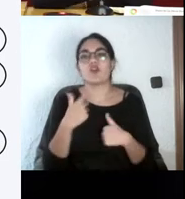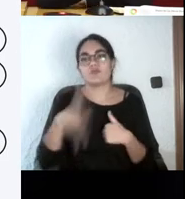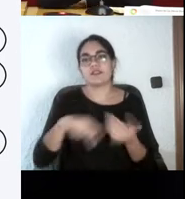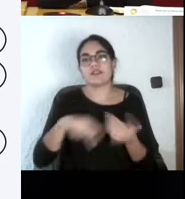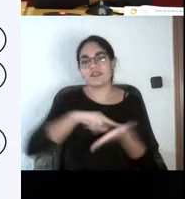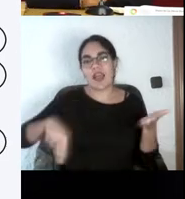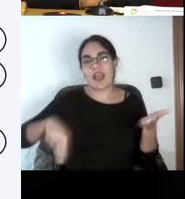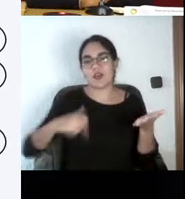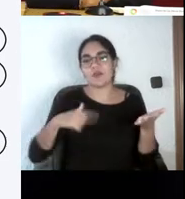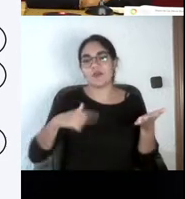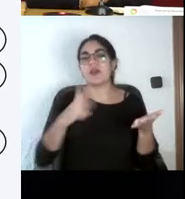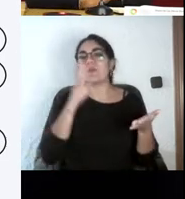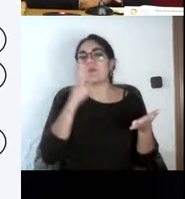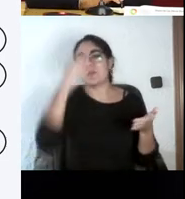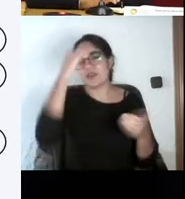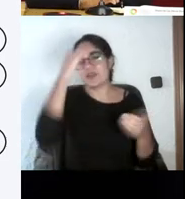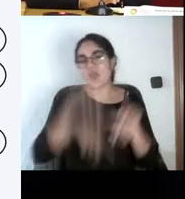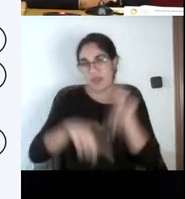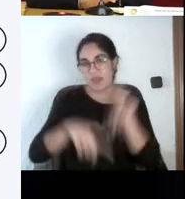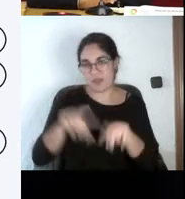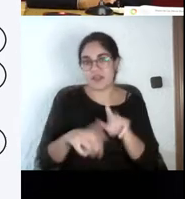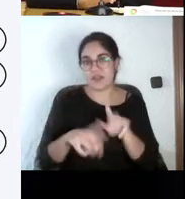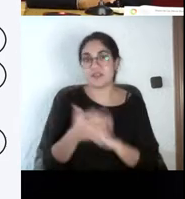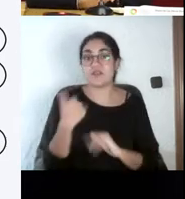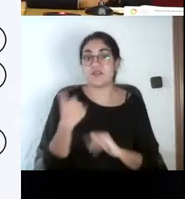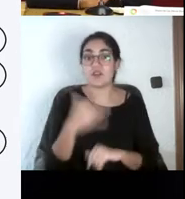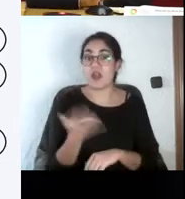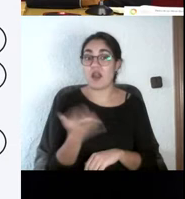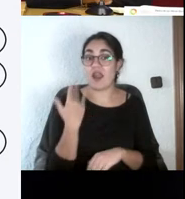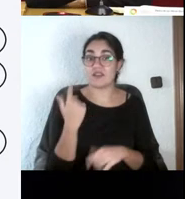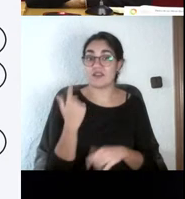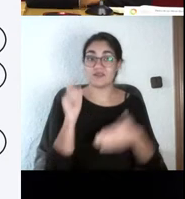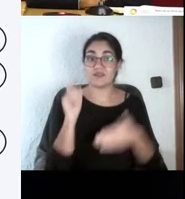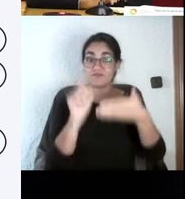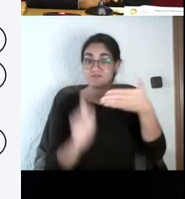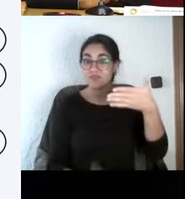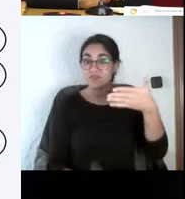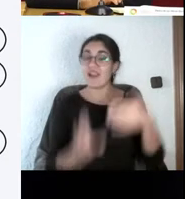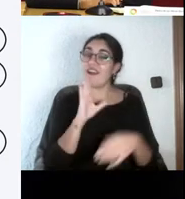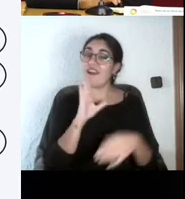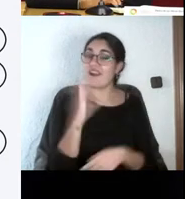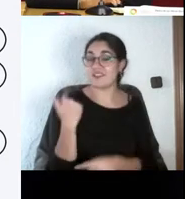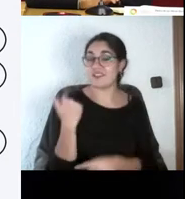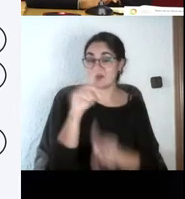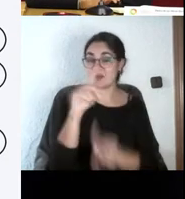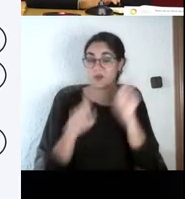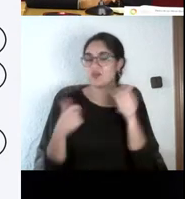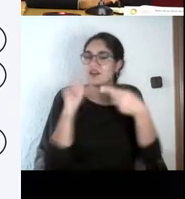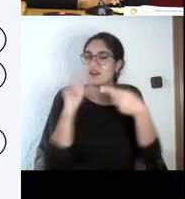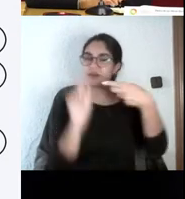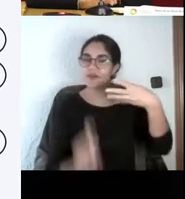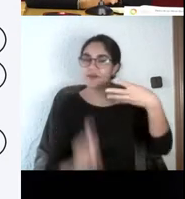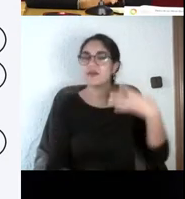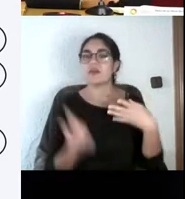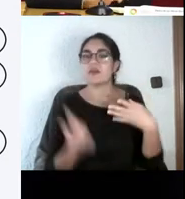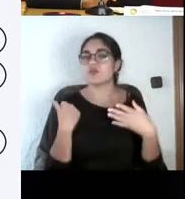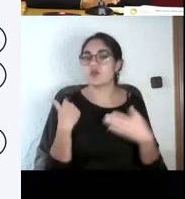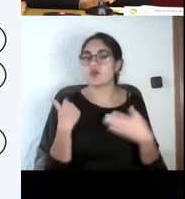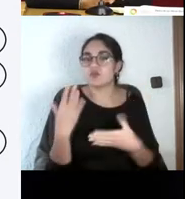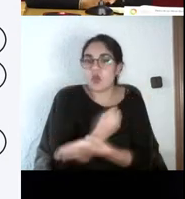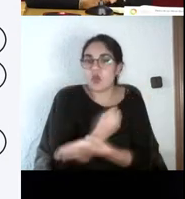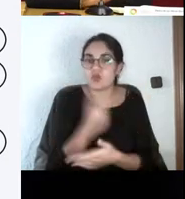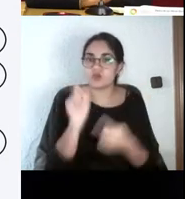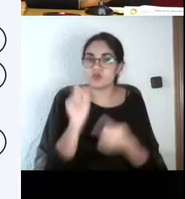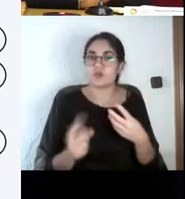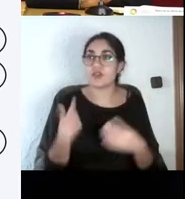Yo he marcado antes ahí prácticamente todos, porque realmente en los últimos cinco años, sin ir más atrás, pues creo que he